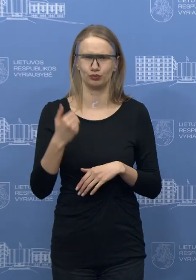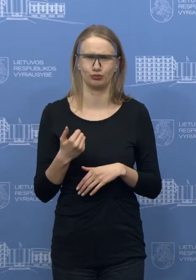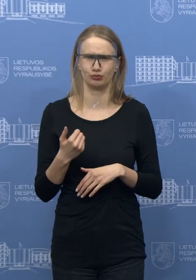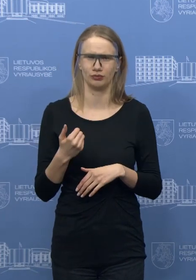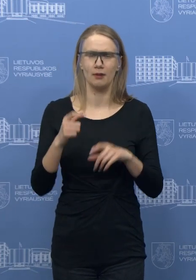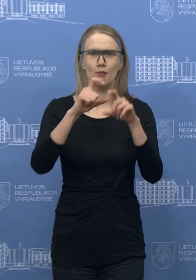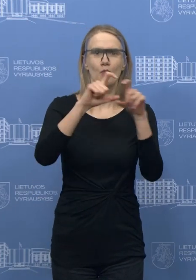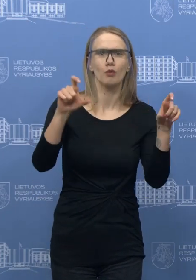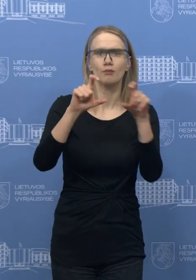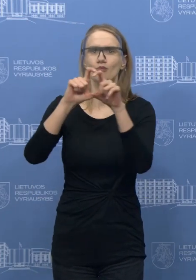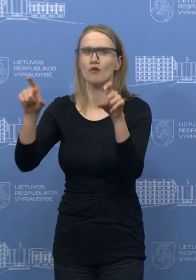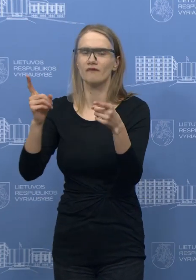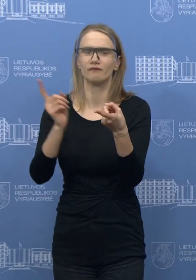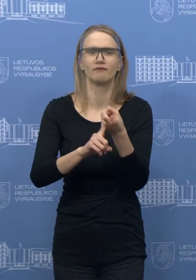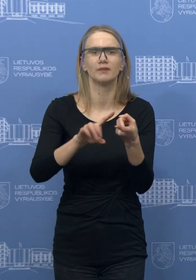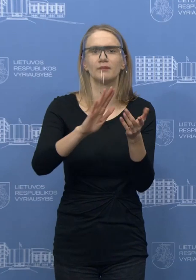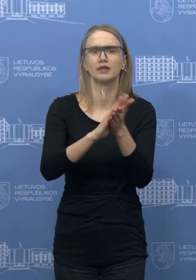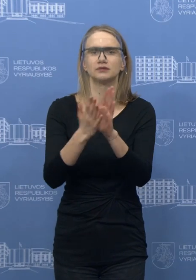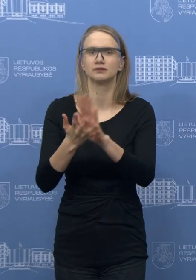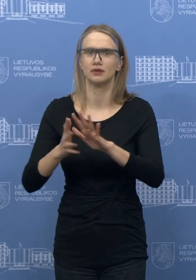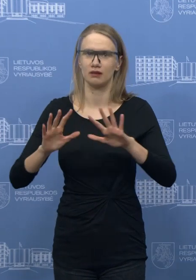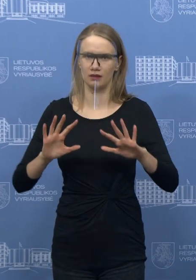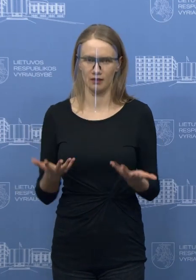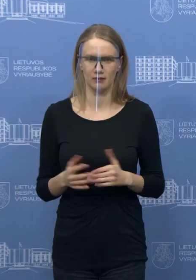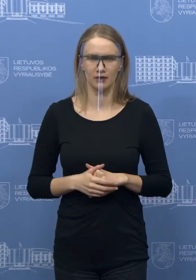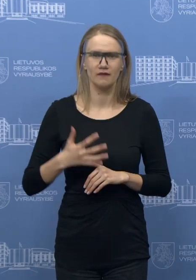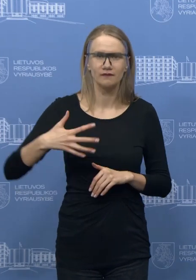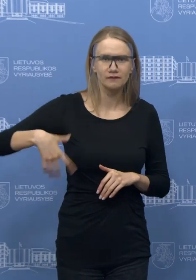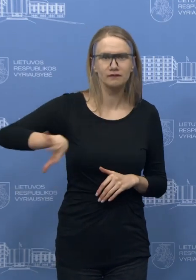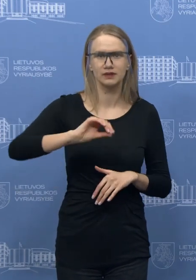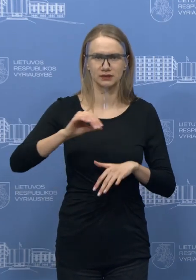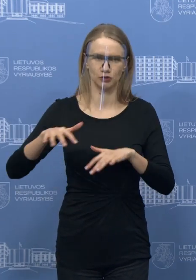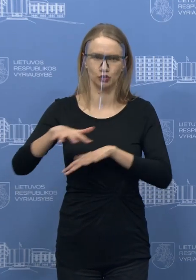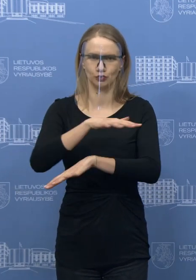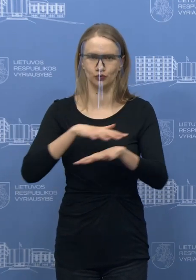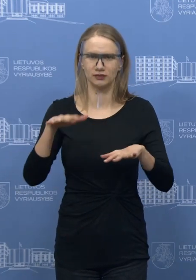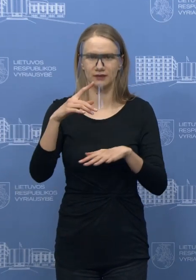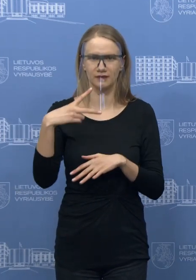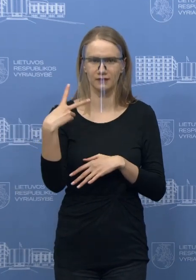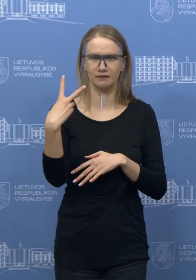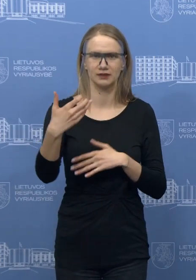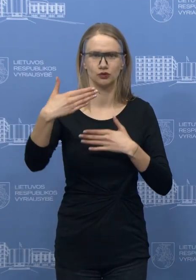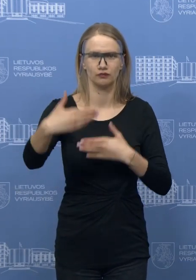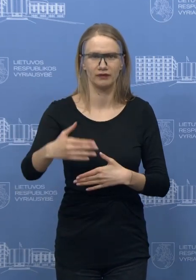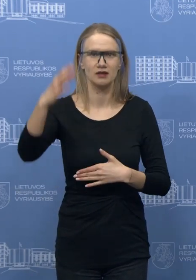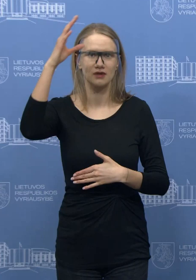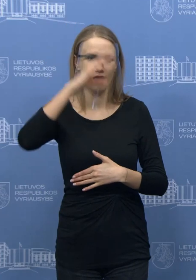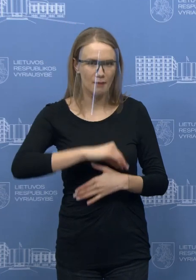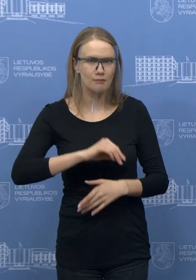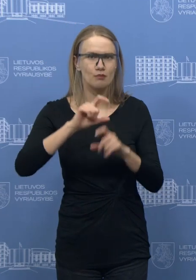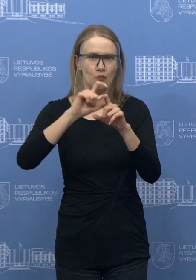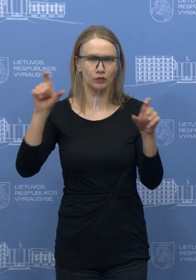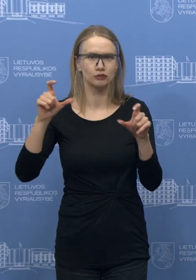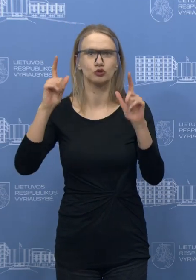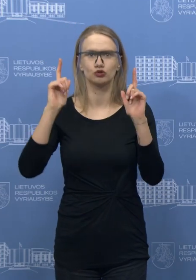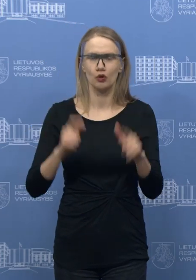mokyklos pasiruošė. Visumoje tikrai manau, kad tai per dvi savaitės tokie iššūkį įveikti, tai yra galima